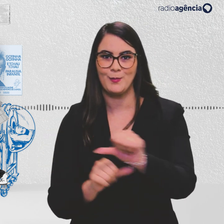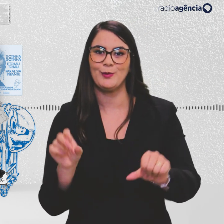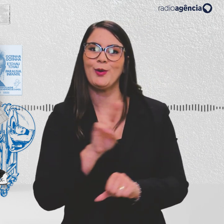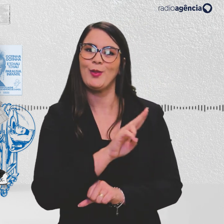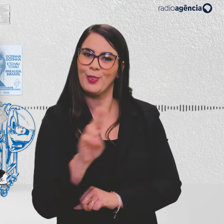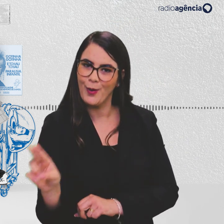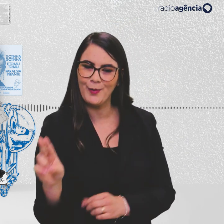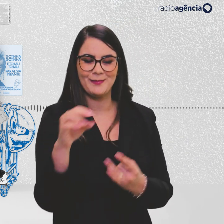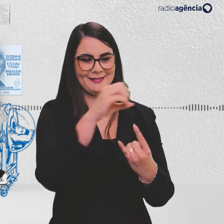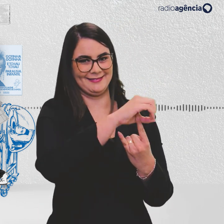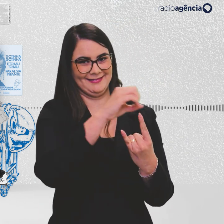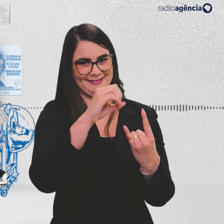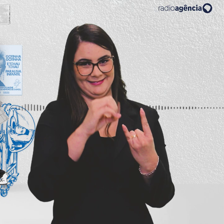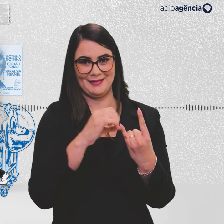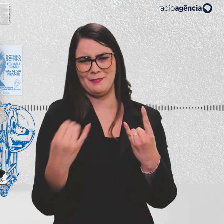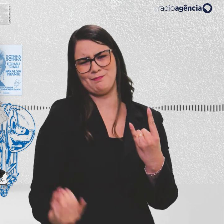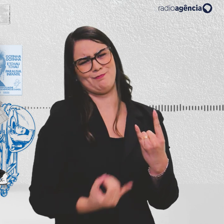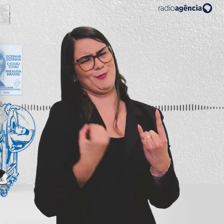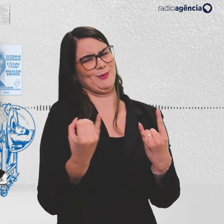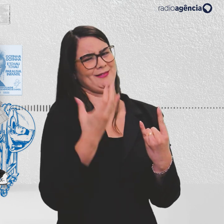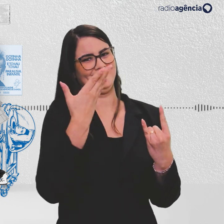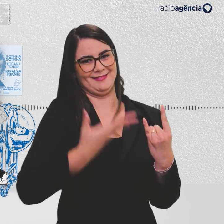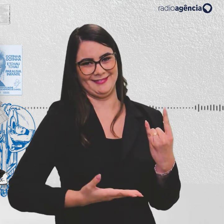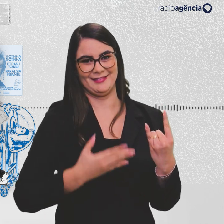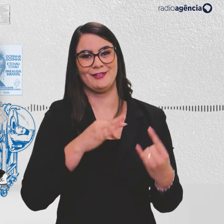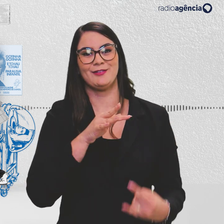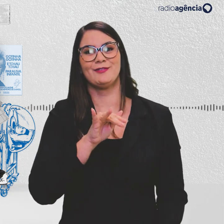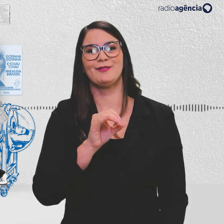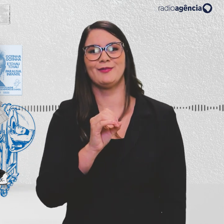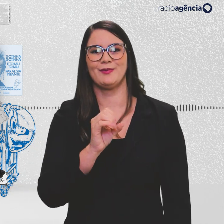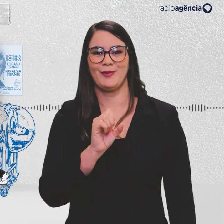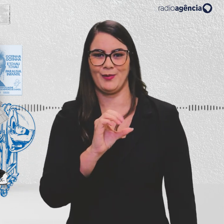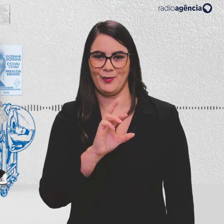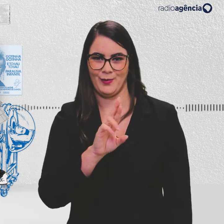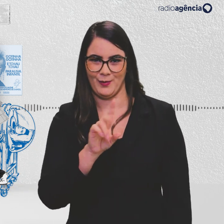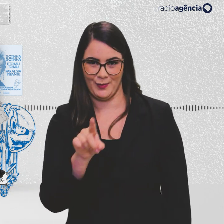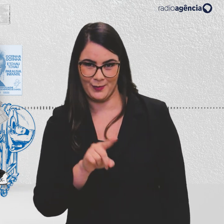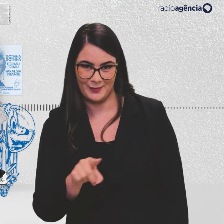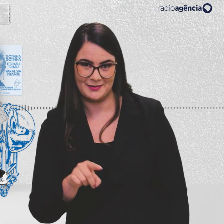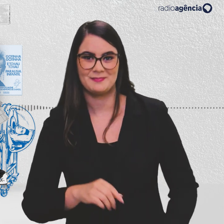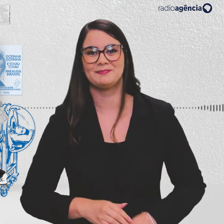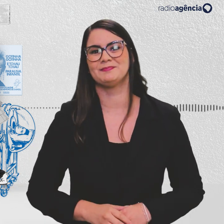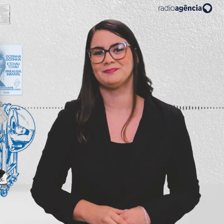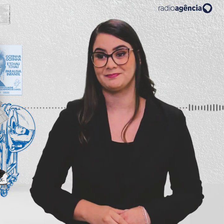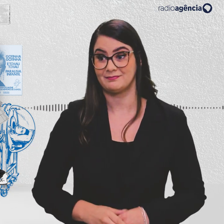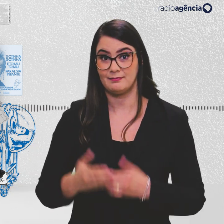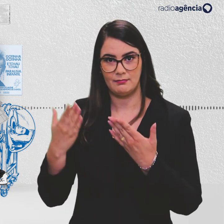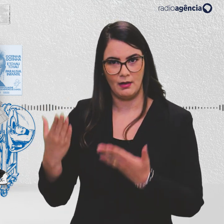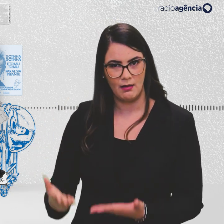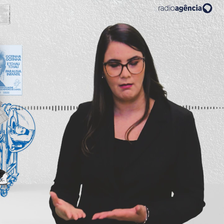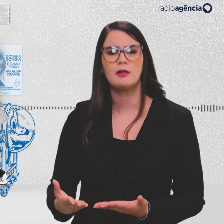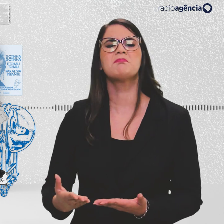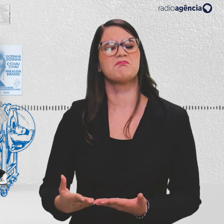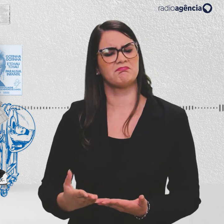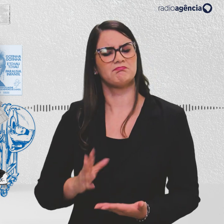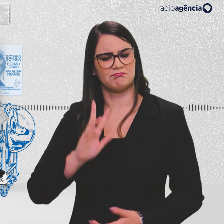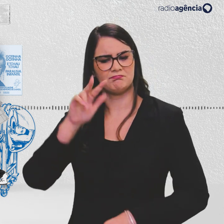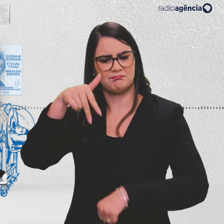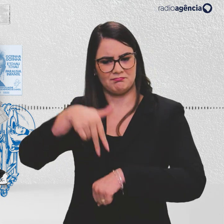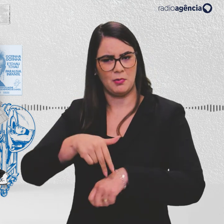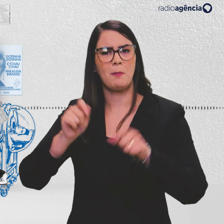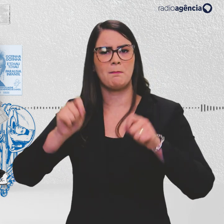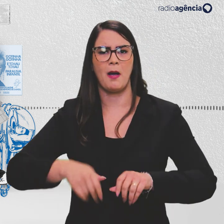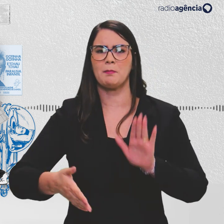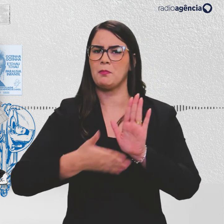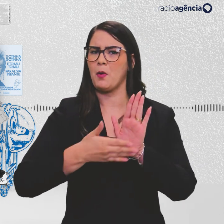e se tornou a nossa importantíssima Fiocruz, a Fundação Oswaldo Cruz. Ele estava com moral para propor